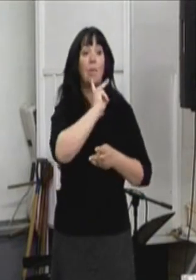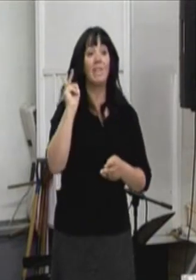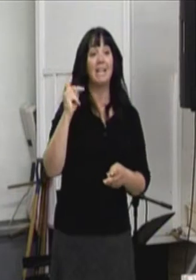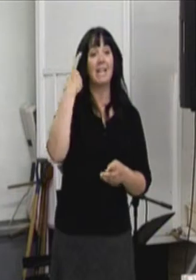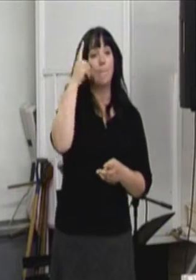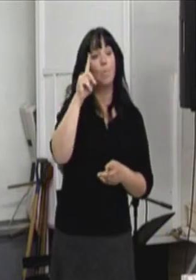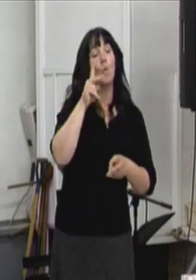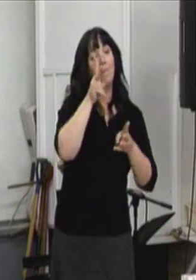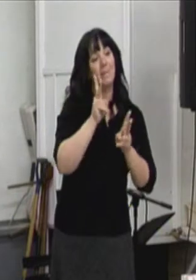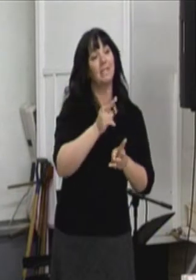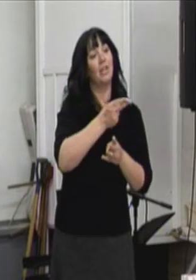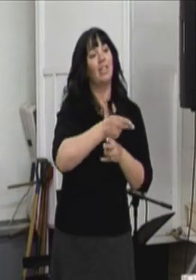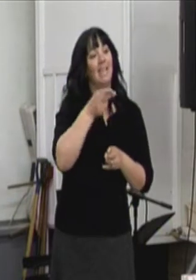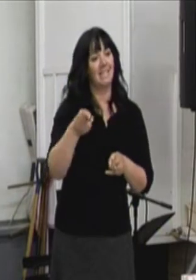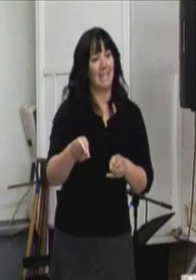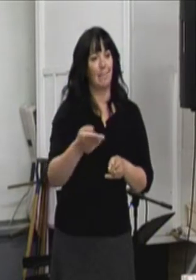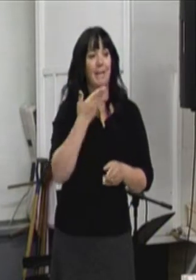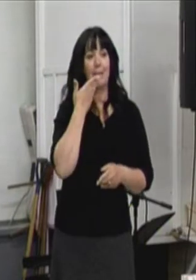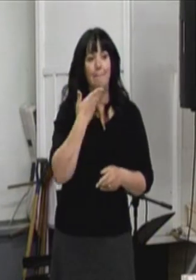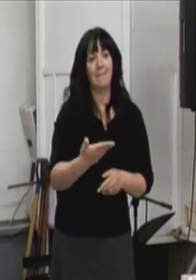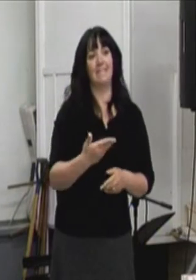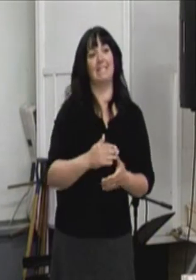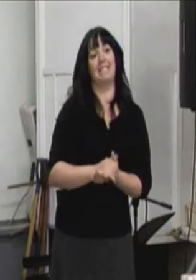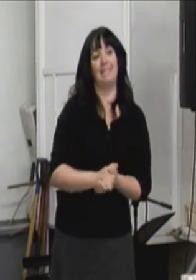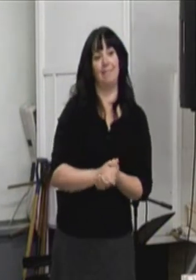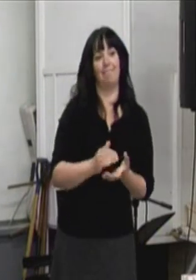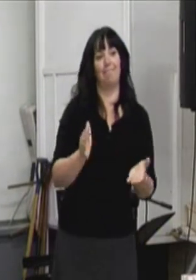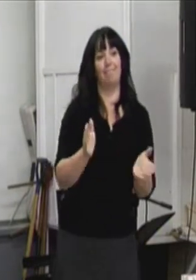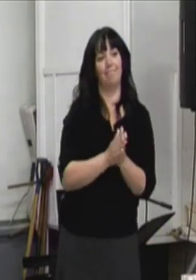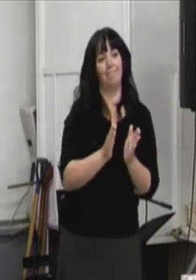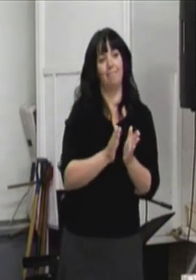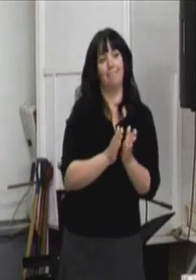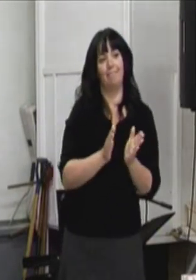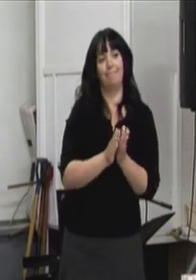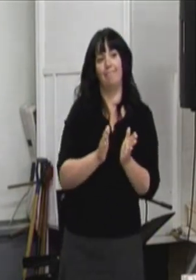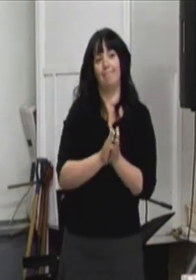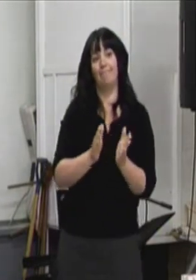situation des personnes handicapées. Merci. Merci. Merci. Merci.